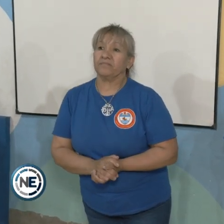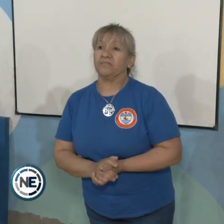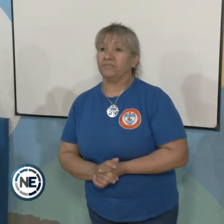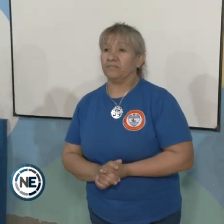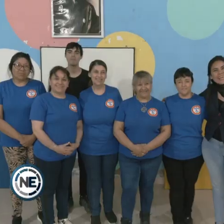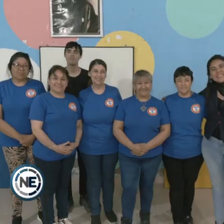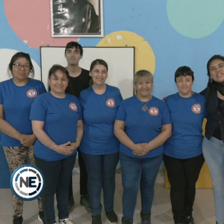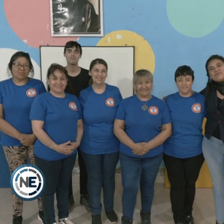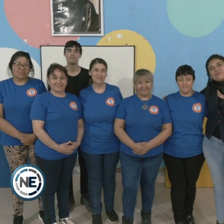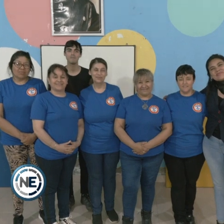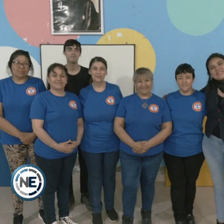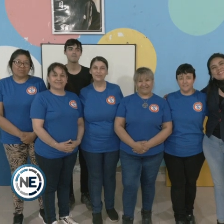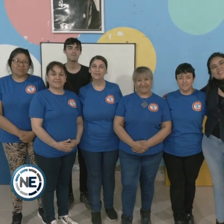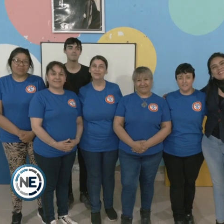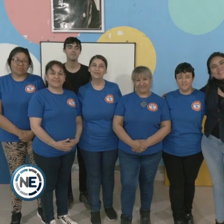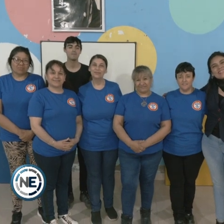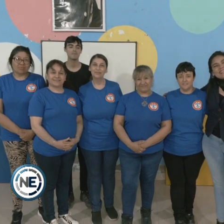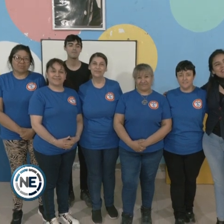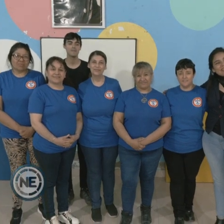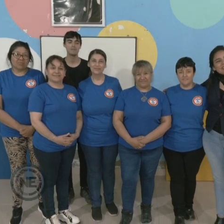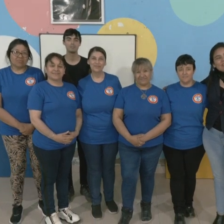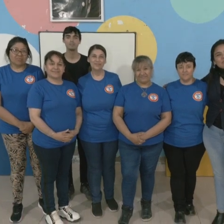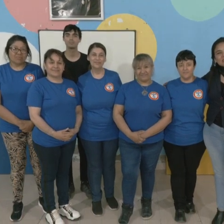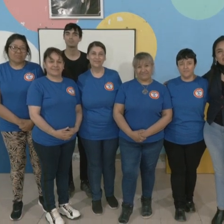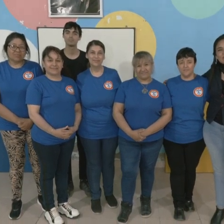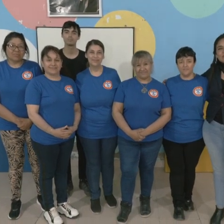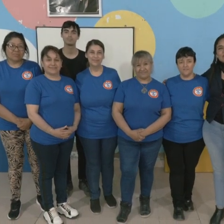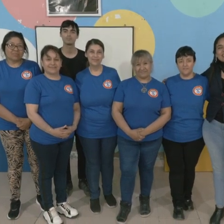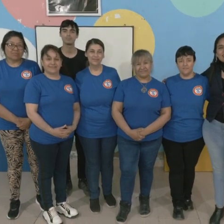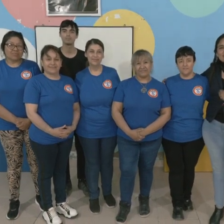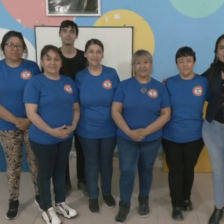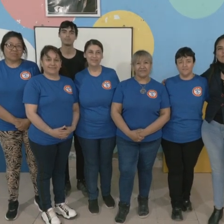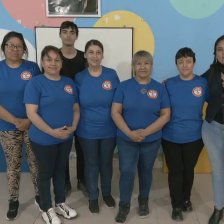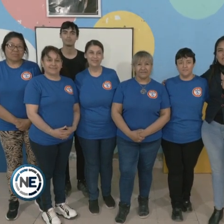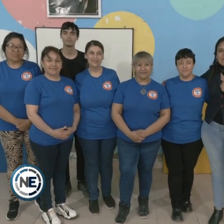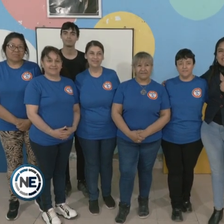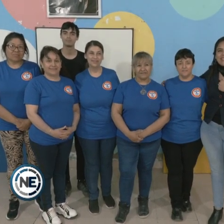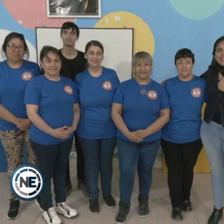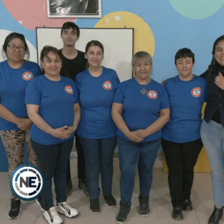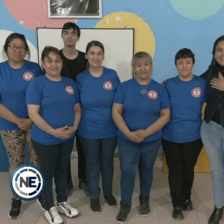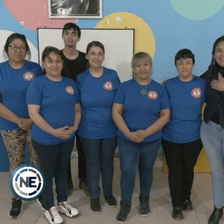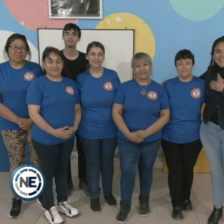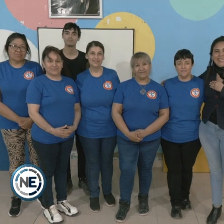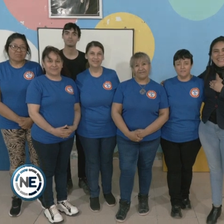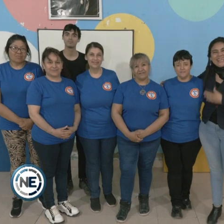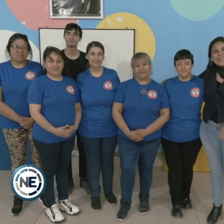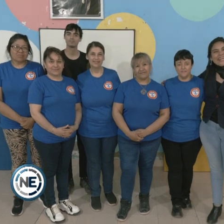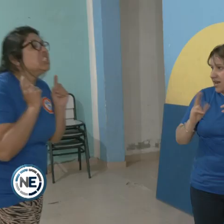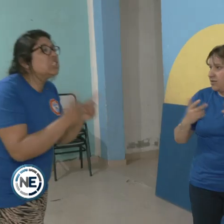Las edades, los cupos, y dónde la gente puede acercarse y encontrarlos seguramente por redes